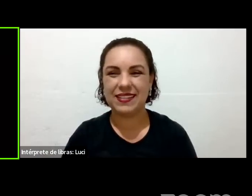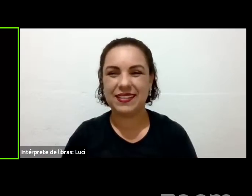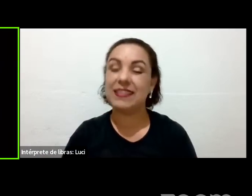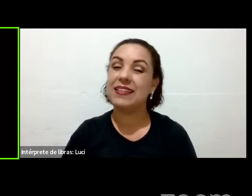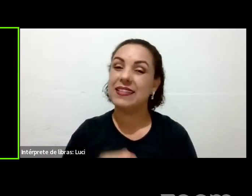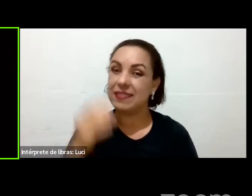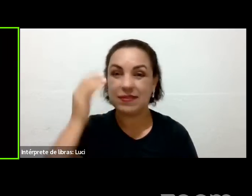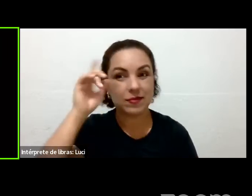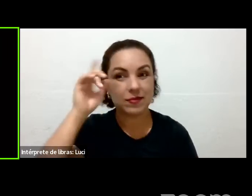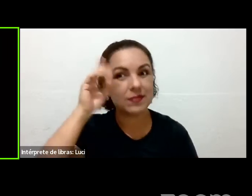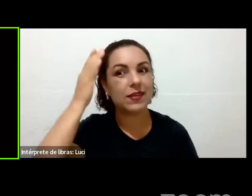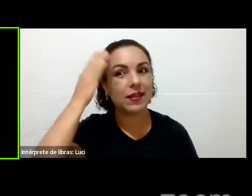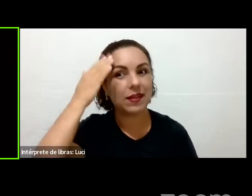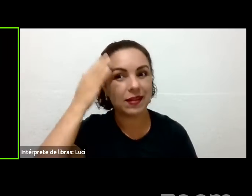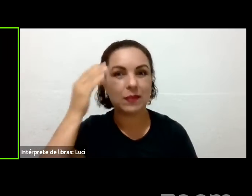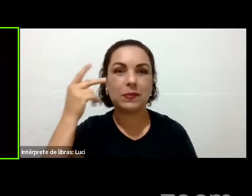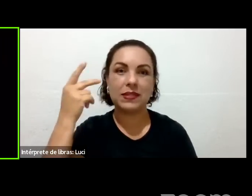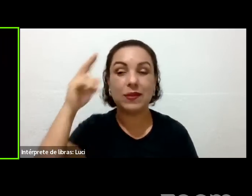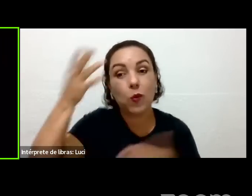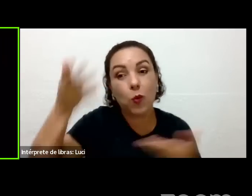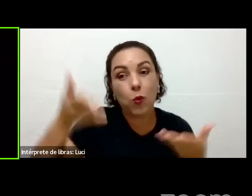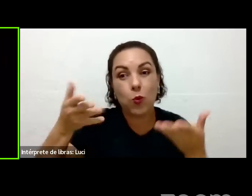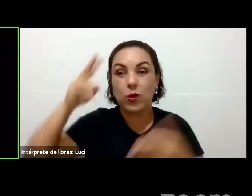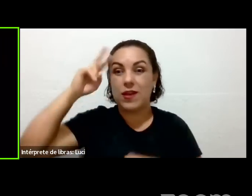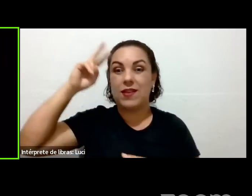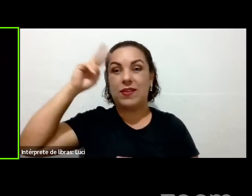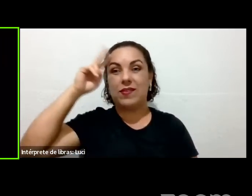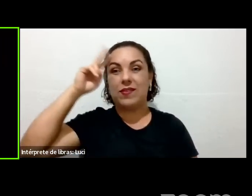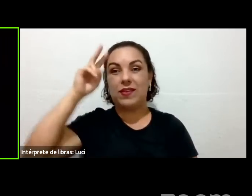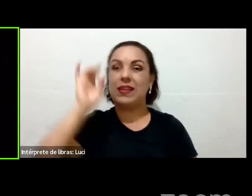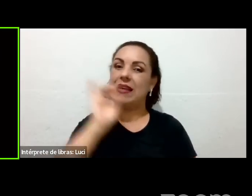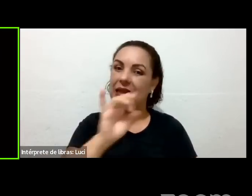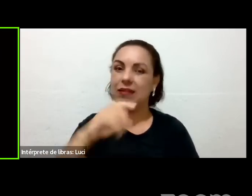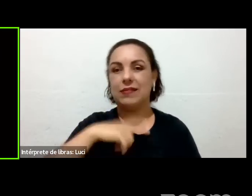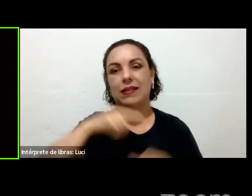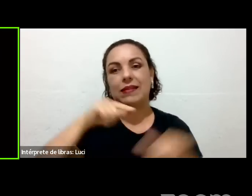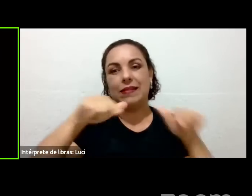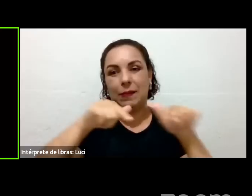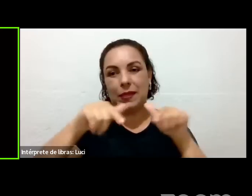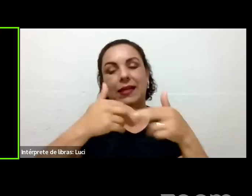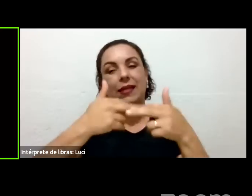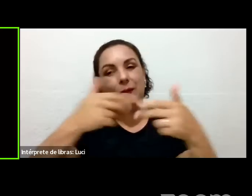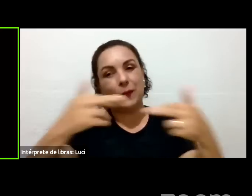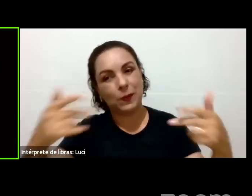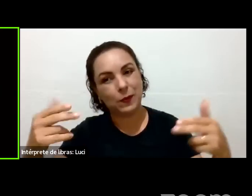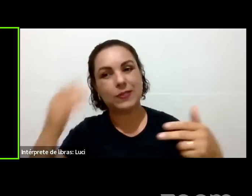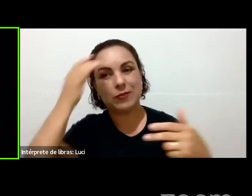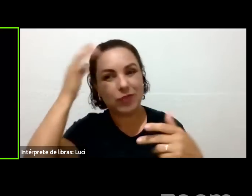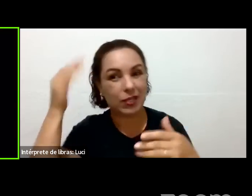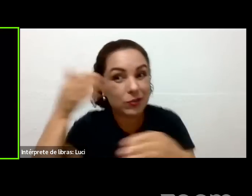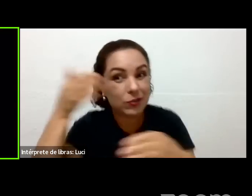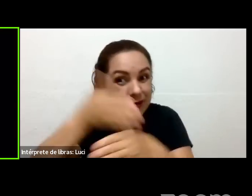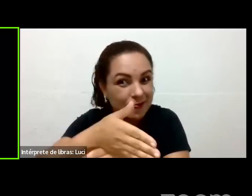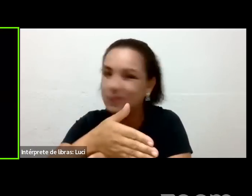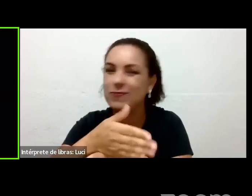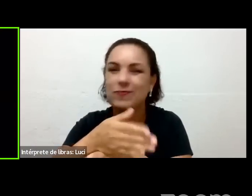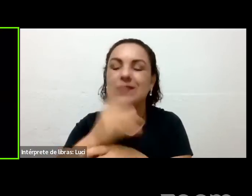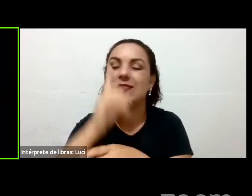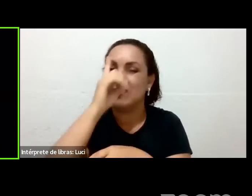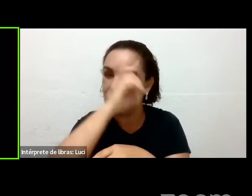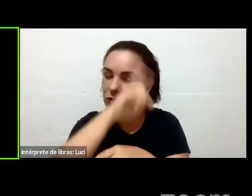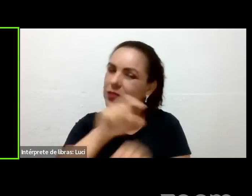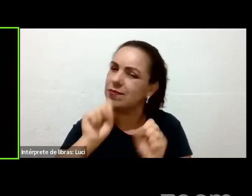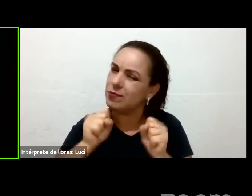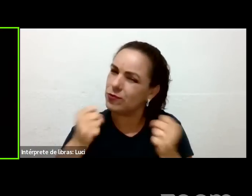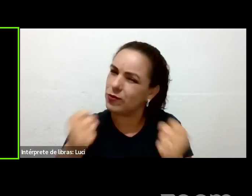fácil. Hoje é segunda, né? E mesmo assim, você tirou um tempinho para me ouvir. Então, muito obrigado, viu? Talvez você não está fazendo perguntas, mas está aqui